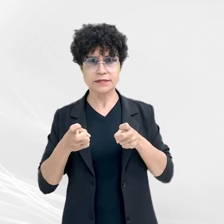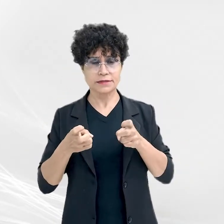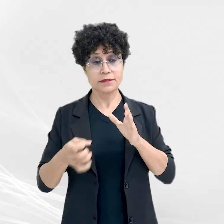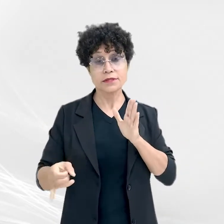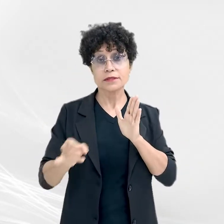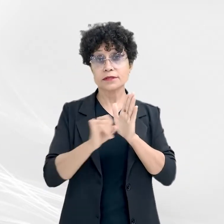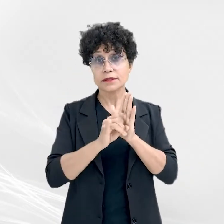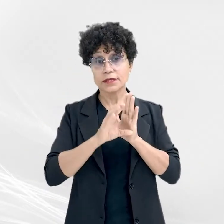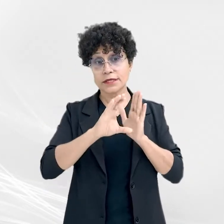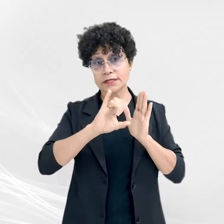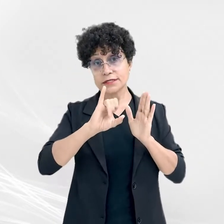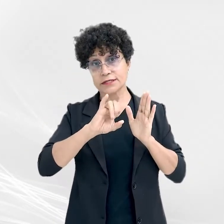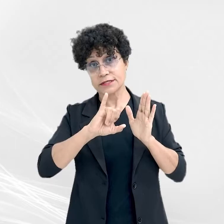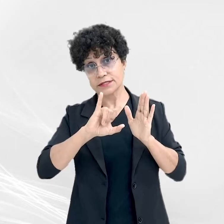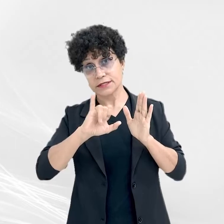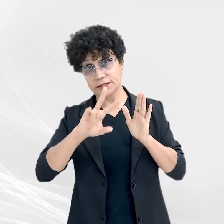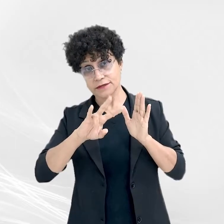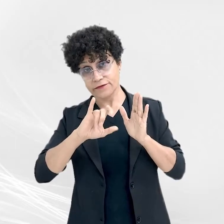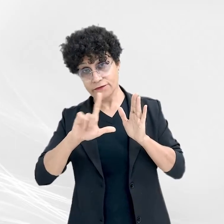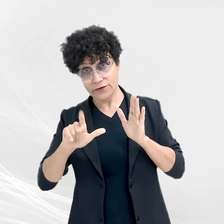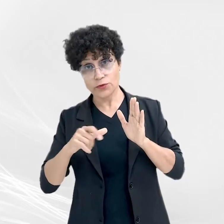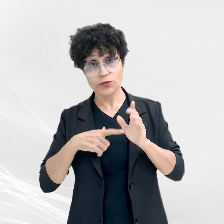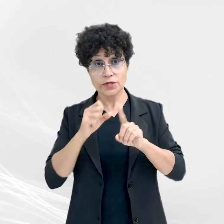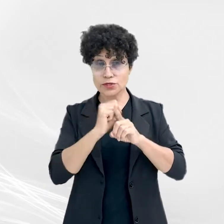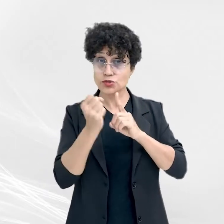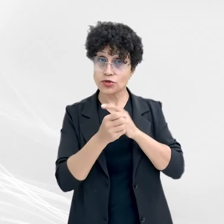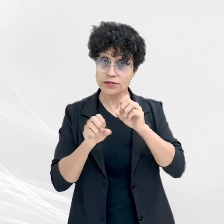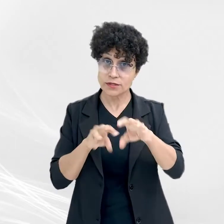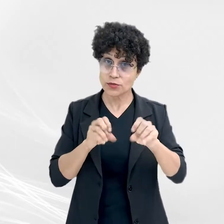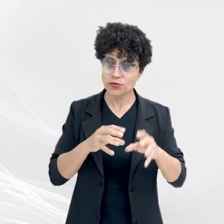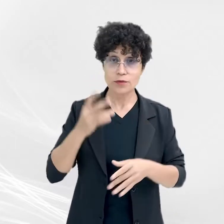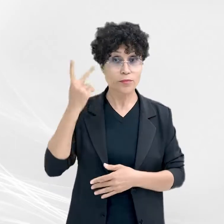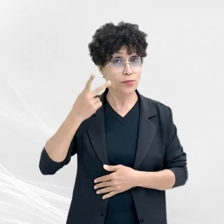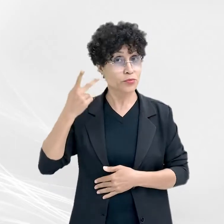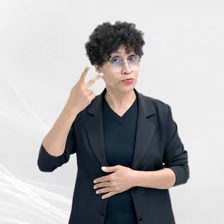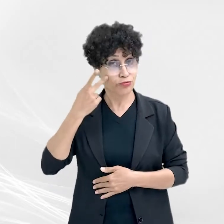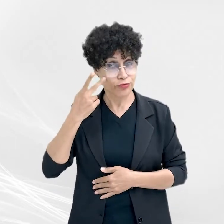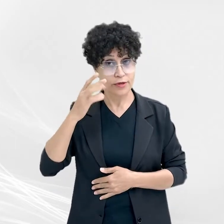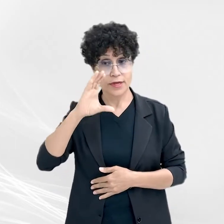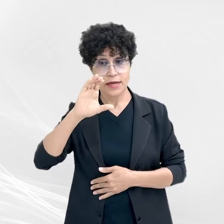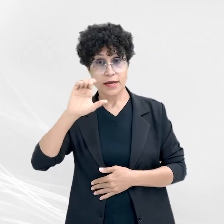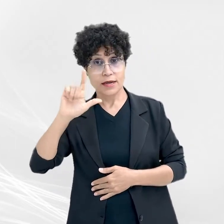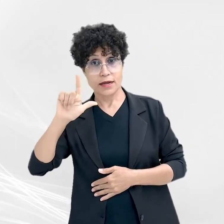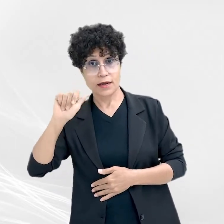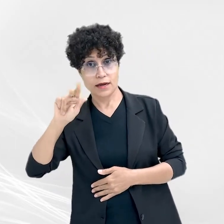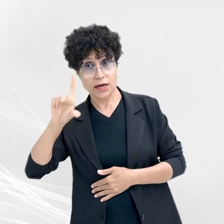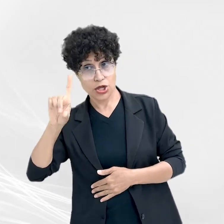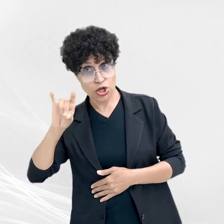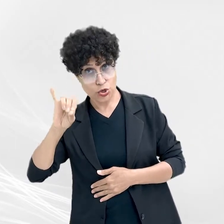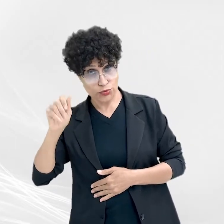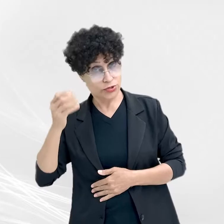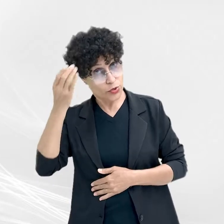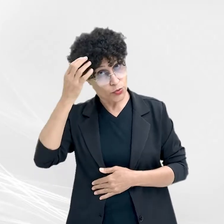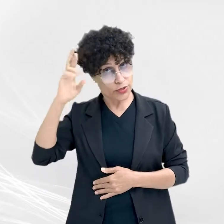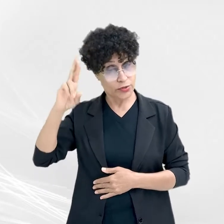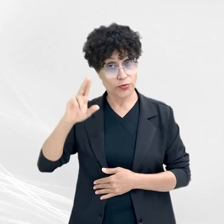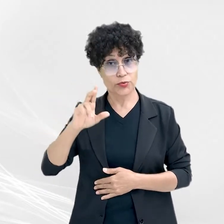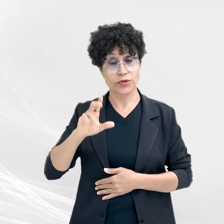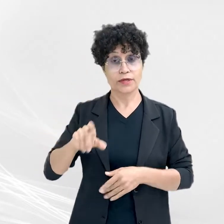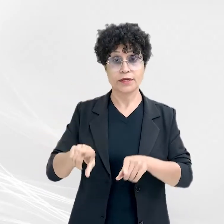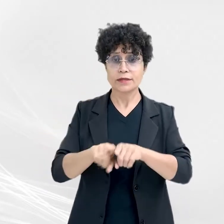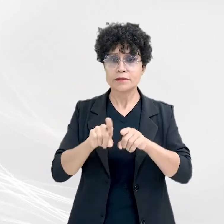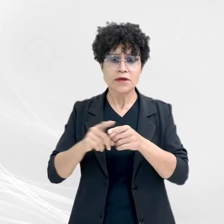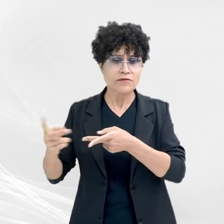sócio-educativo. A promotora de justiça, Cláudia Tomelin, uma das coordenadoras do NUPRE, afirma que